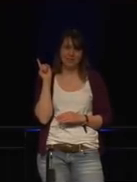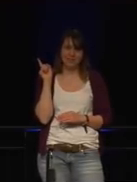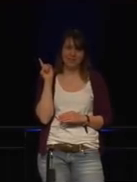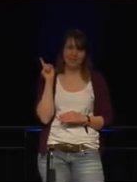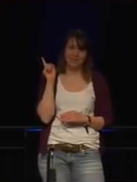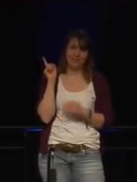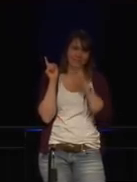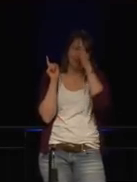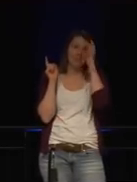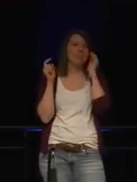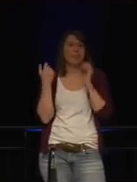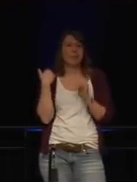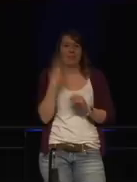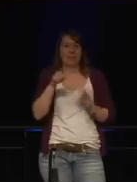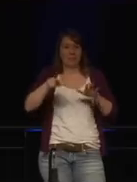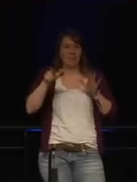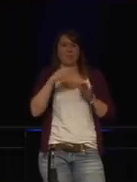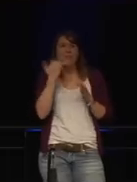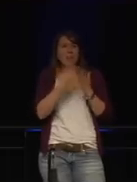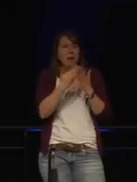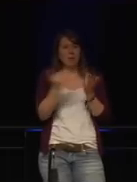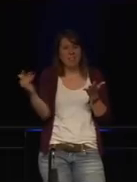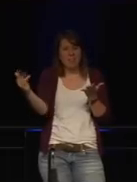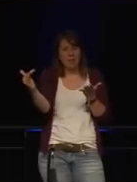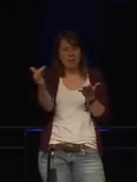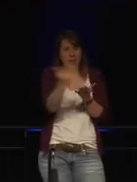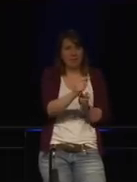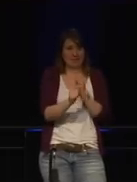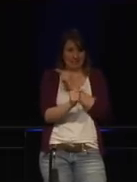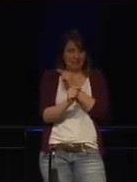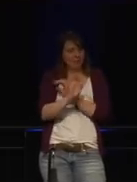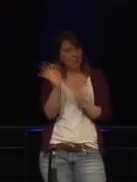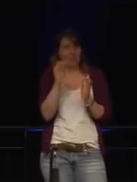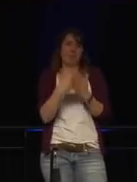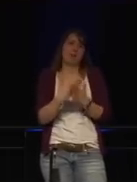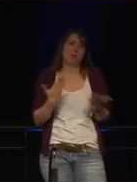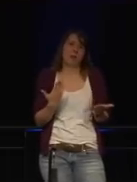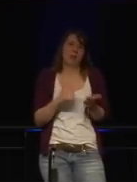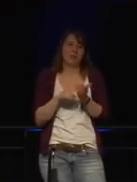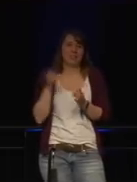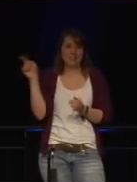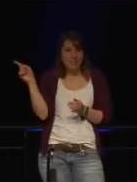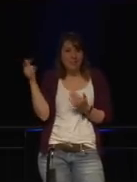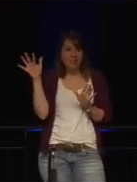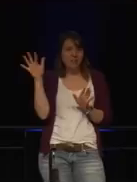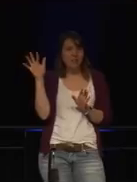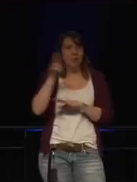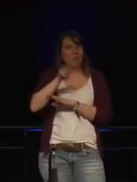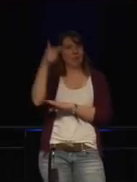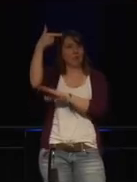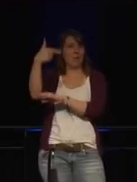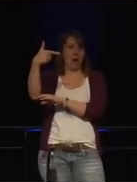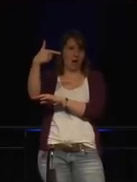Lieblingsbeispiel von all den Beispielen, die ich im letzten Jahr gesammelt habe. Bei einer Überwachungskamera